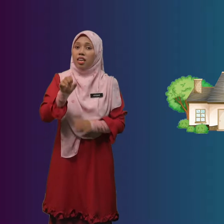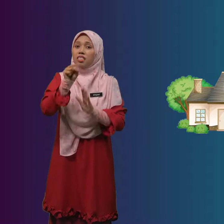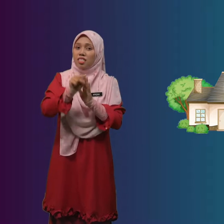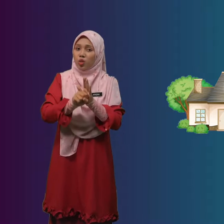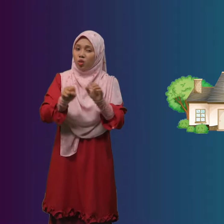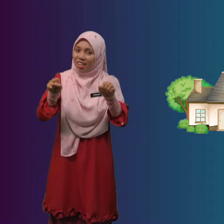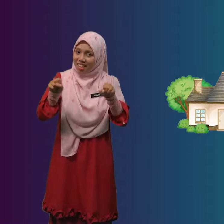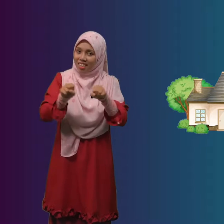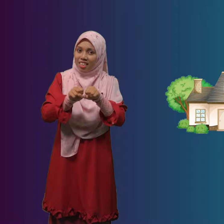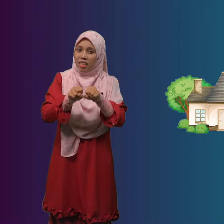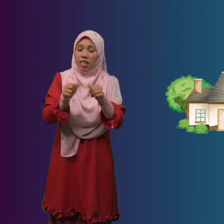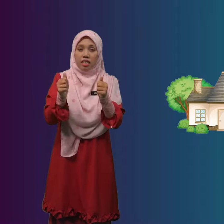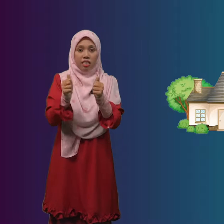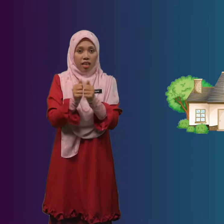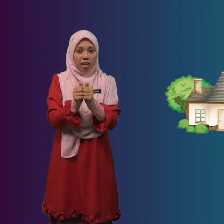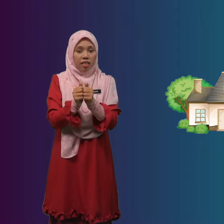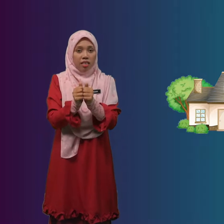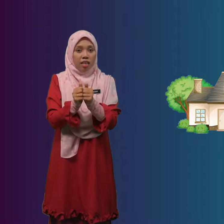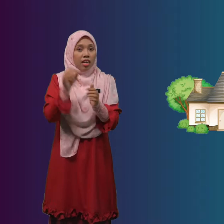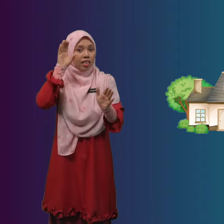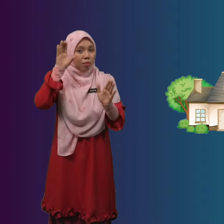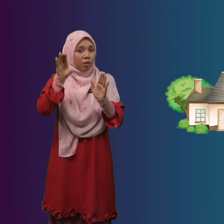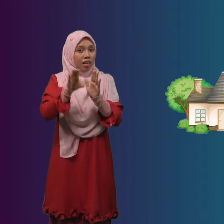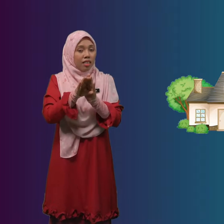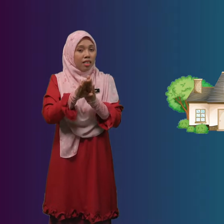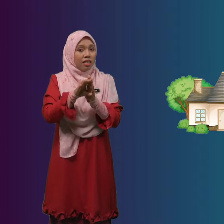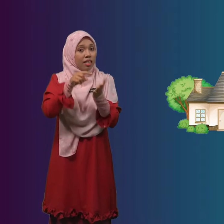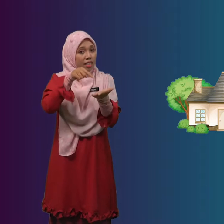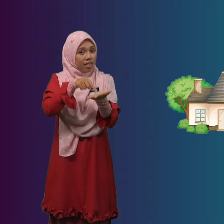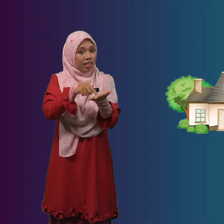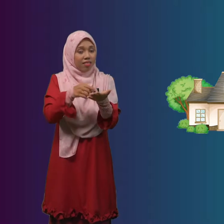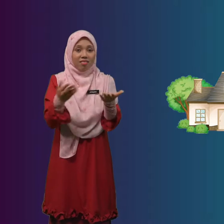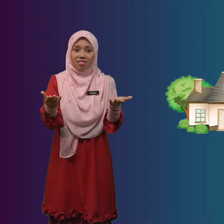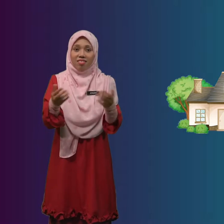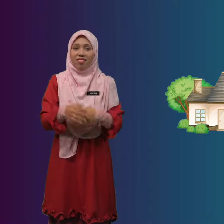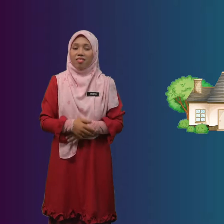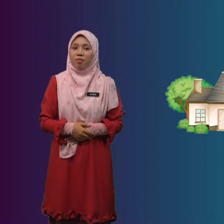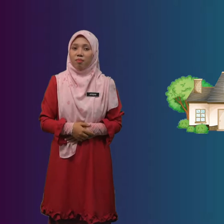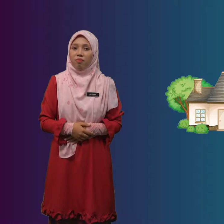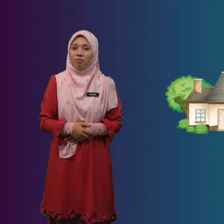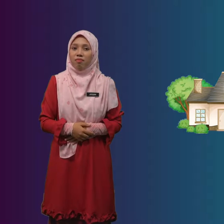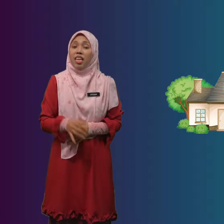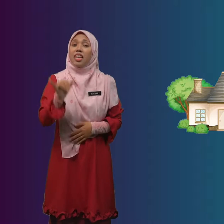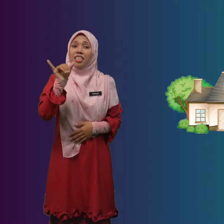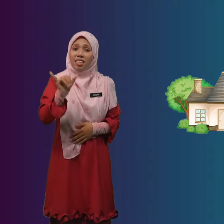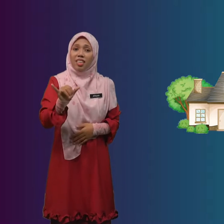Sesuai Dengan Gambar Ini Ya